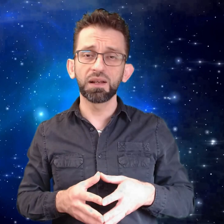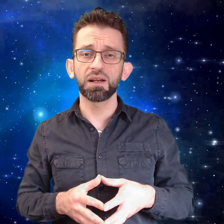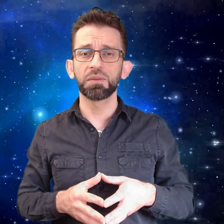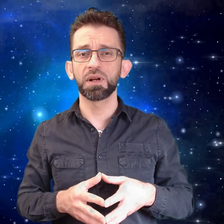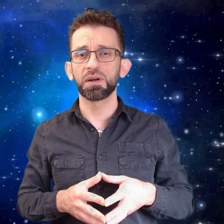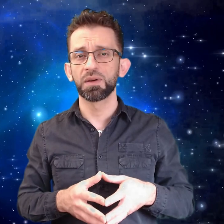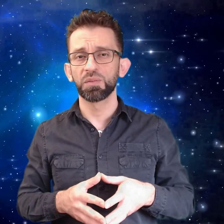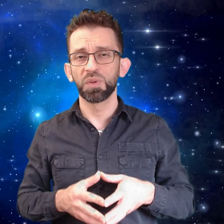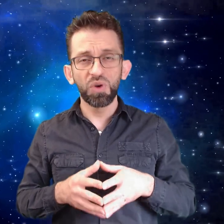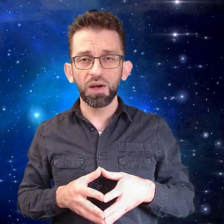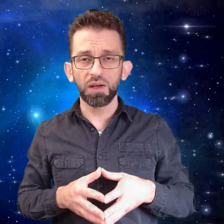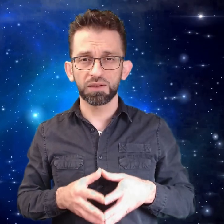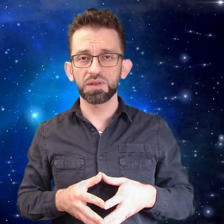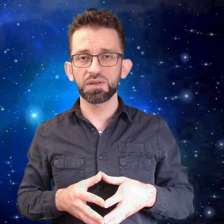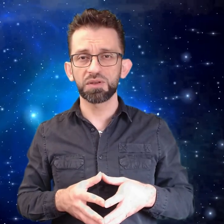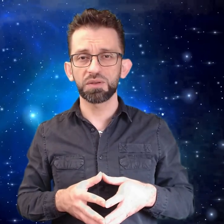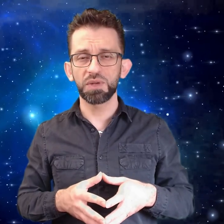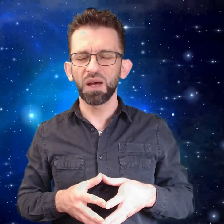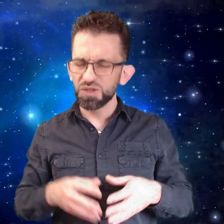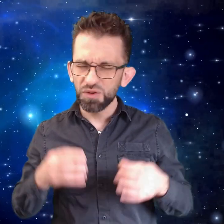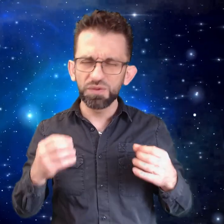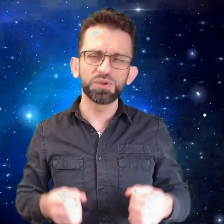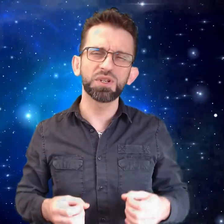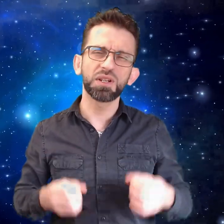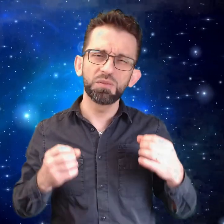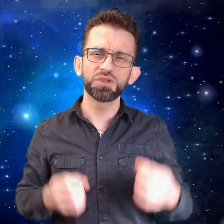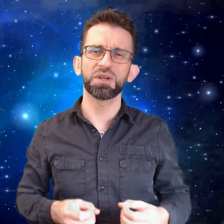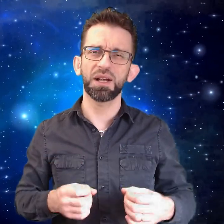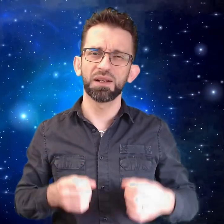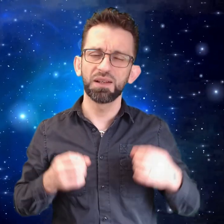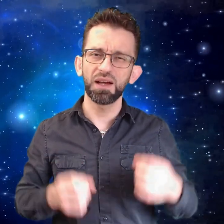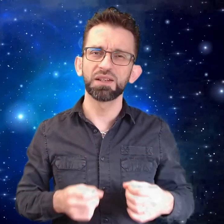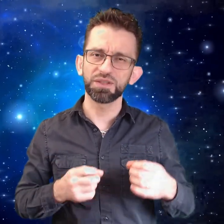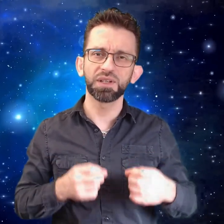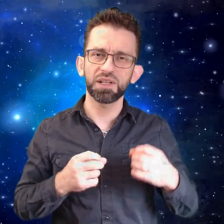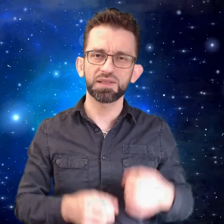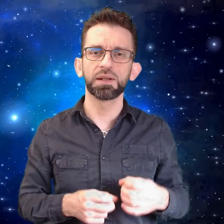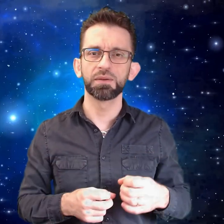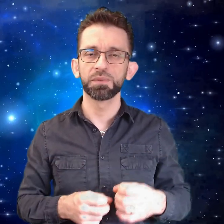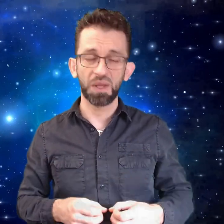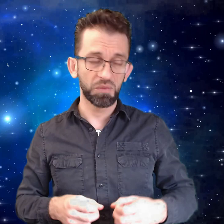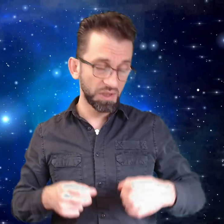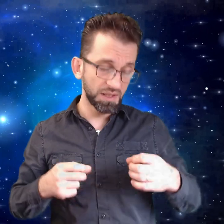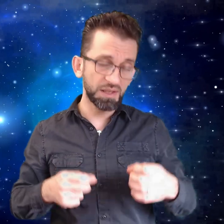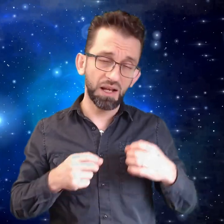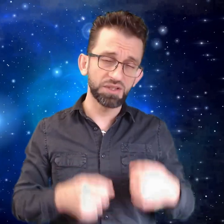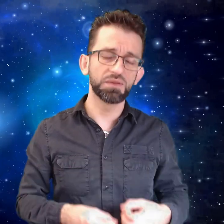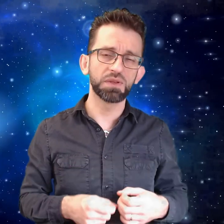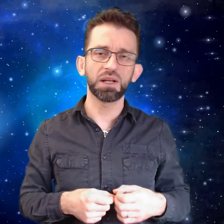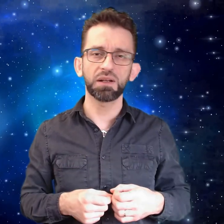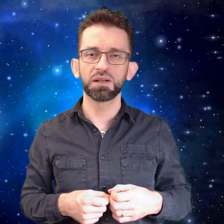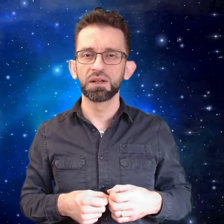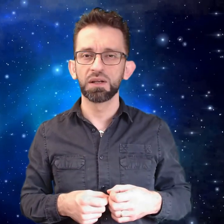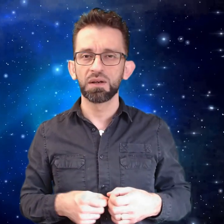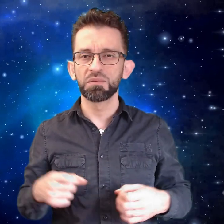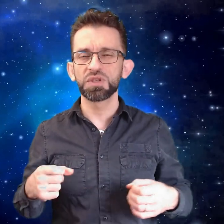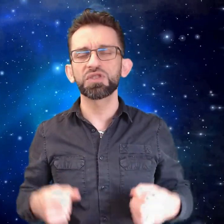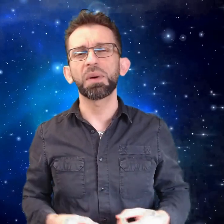الخبر بمواقع التواصل اللي شوف شو شكل المجتمع اللي عايش فيه حسين واللي كنا عايشين فيه نحن المجتمع